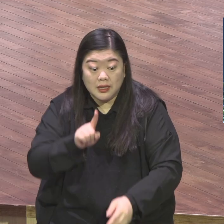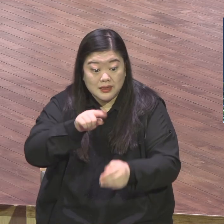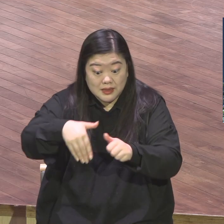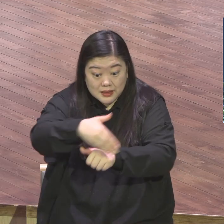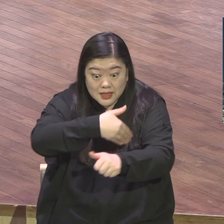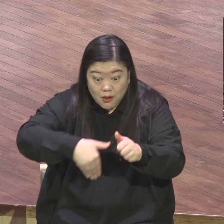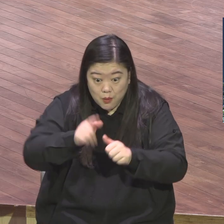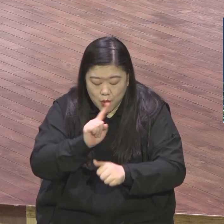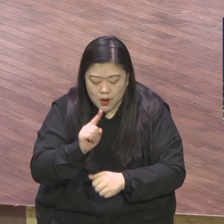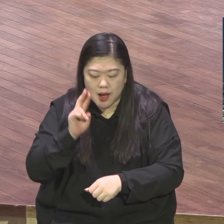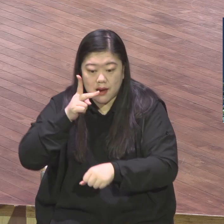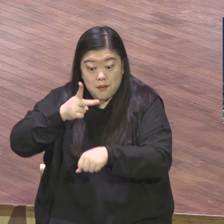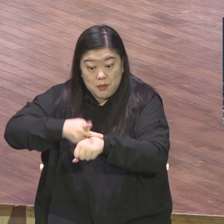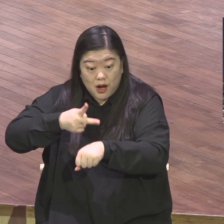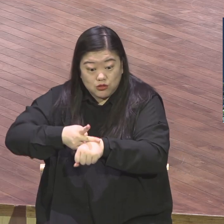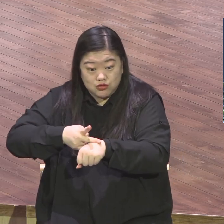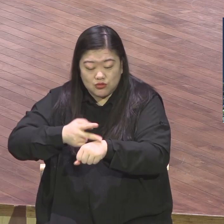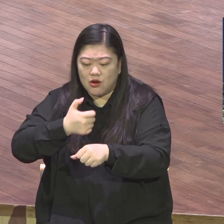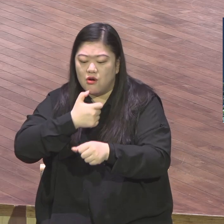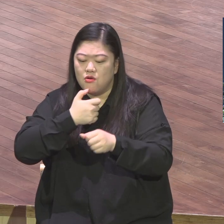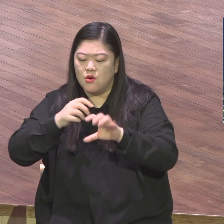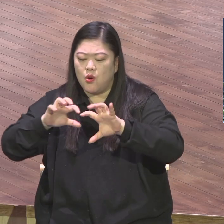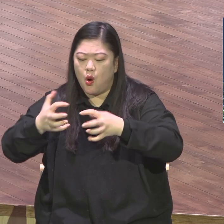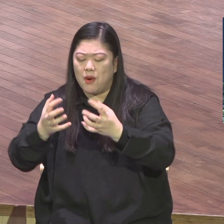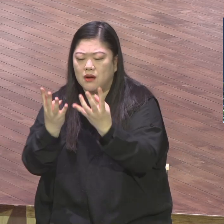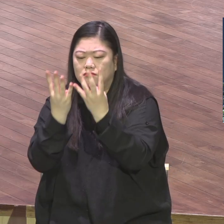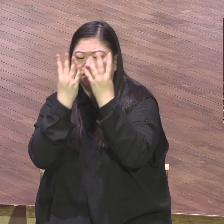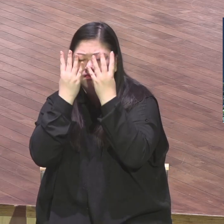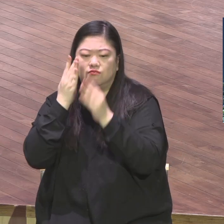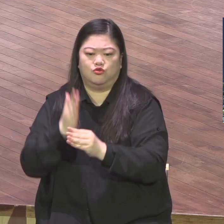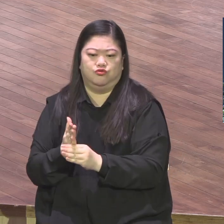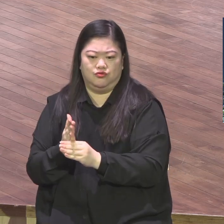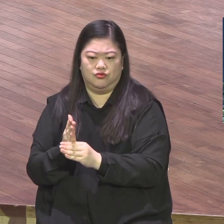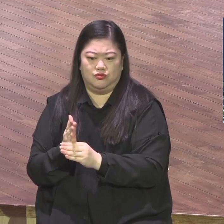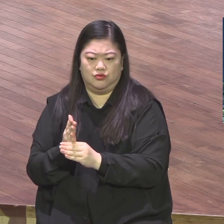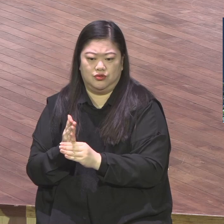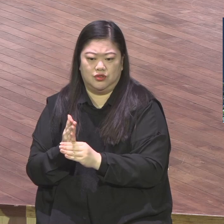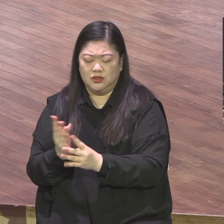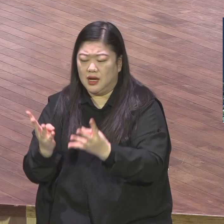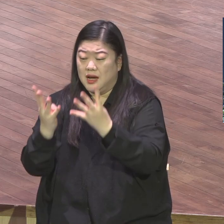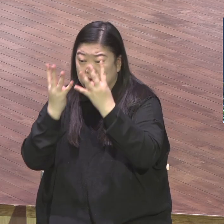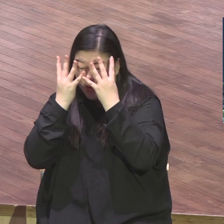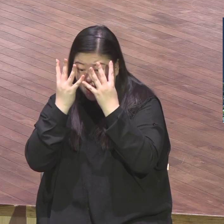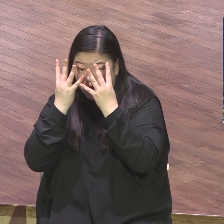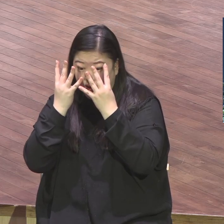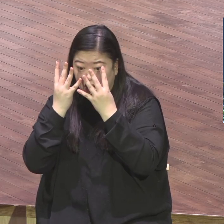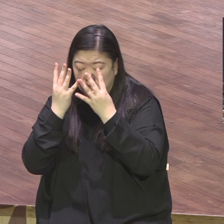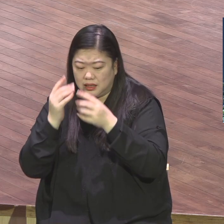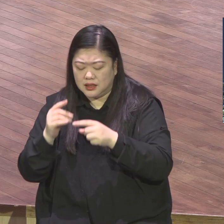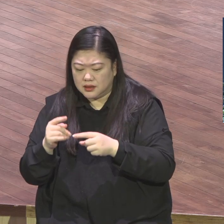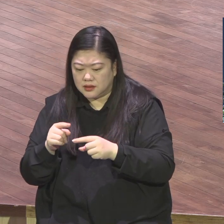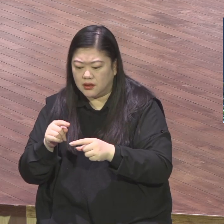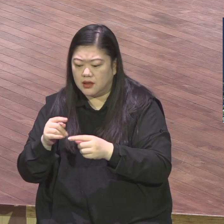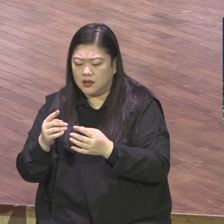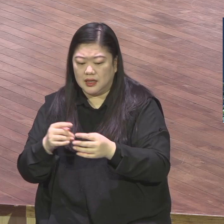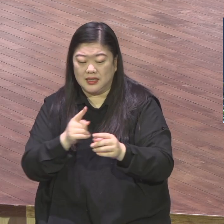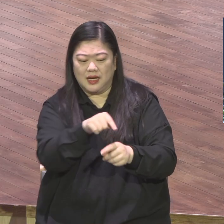이런 환경을 뛰어넘어서 보금이 주는 기뻄 감옥에 있는데 보금이 주는 기뻄이